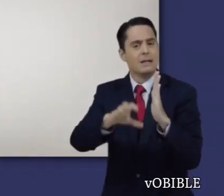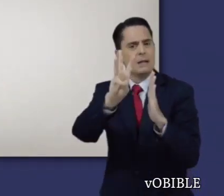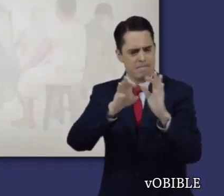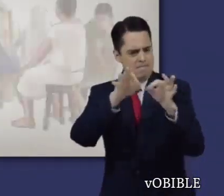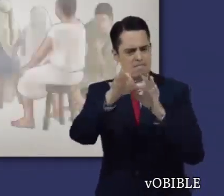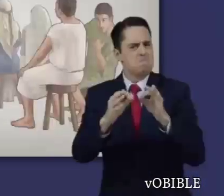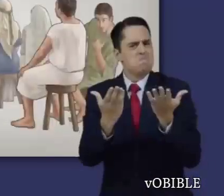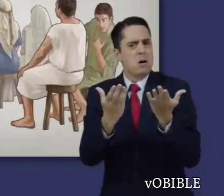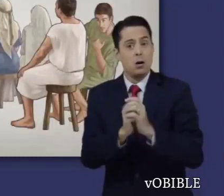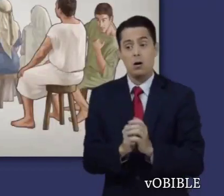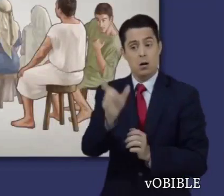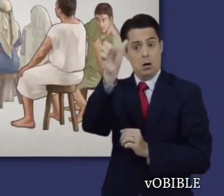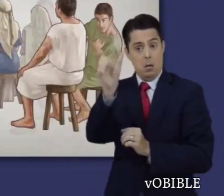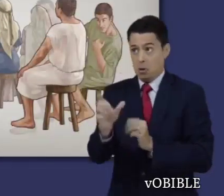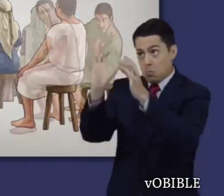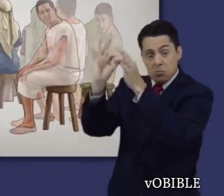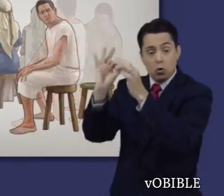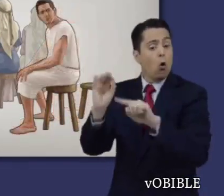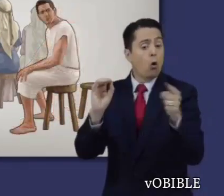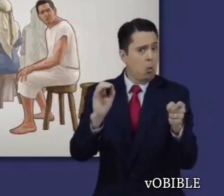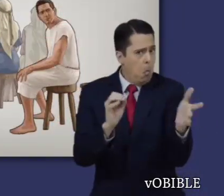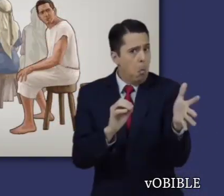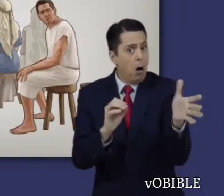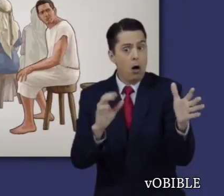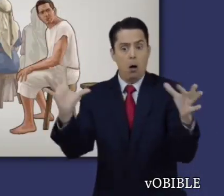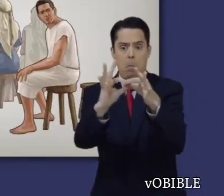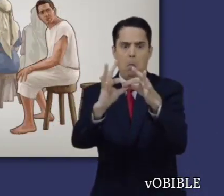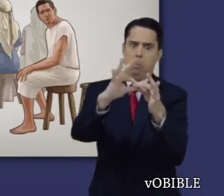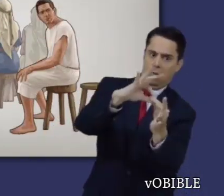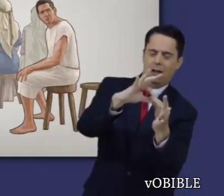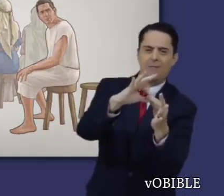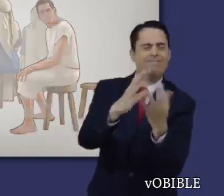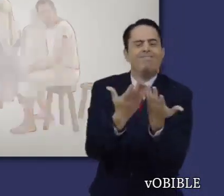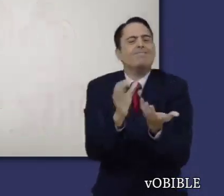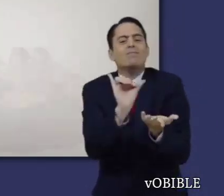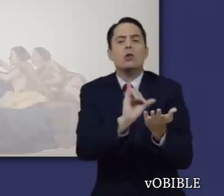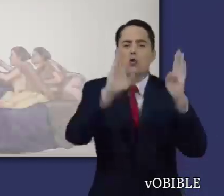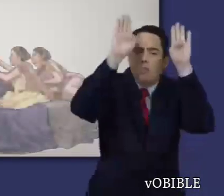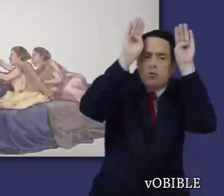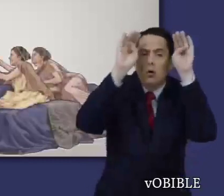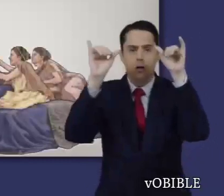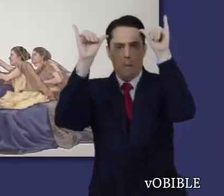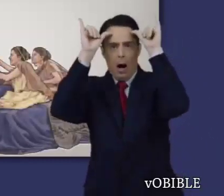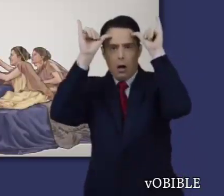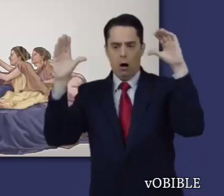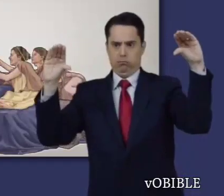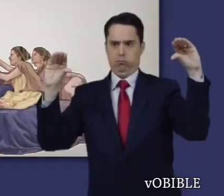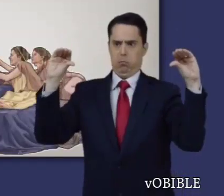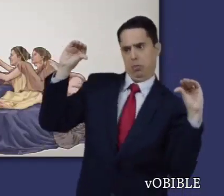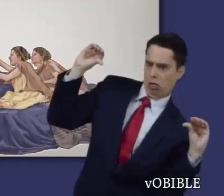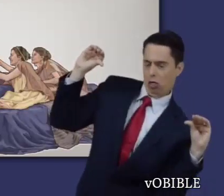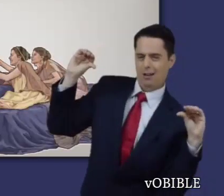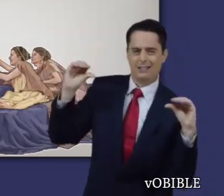El capítulo seis compara la amistad entre un cristiano verdadero y alguien que no lo es a un yugo desigual. Esa